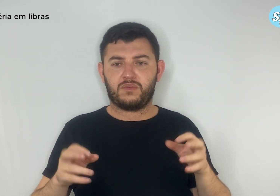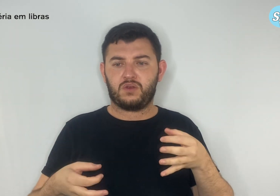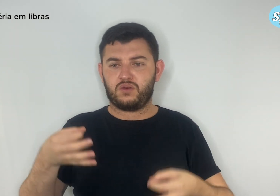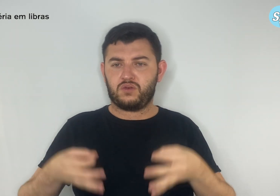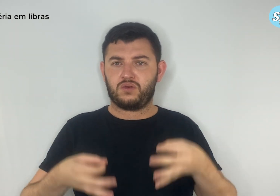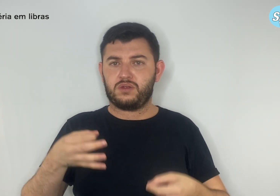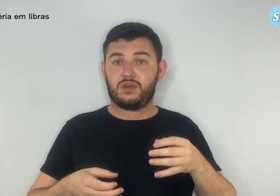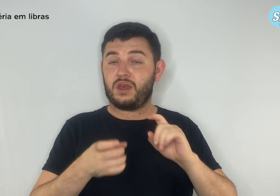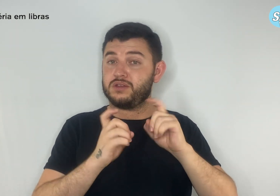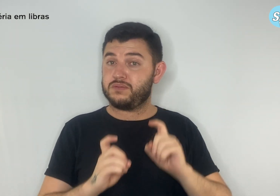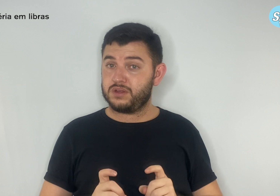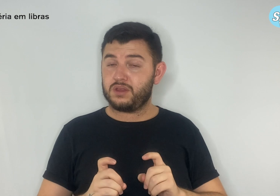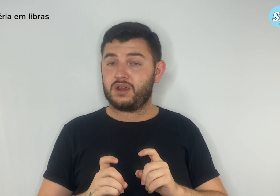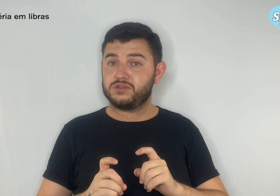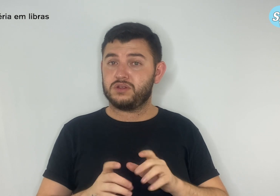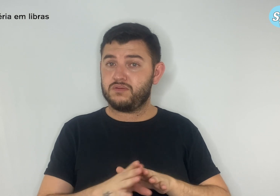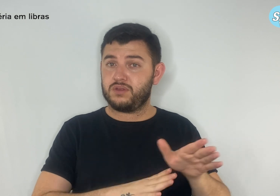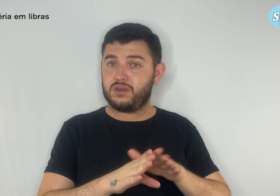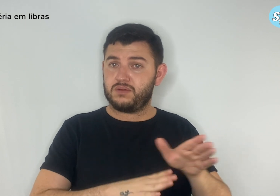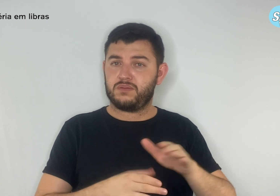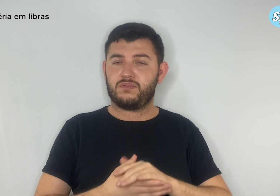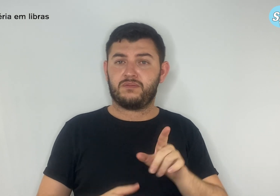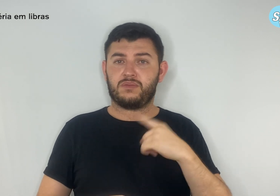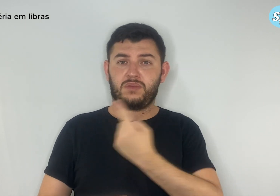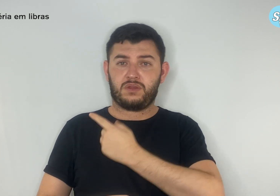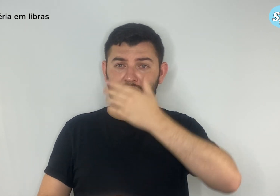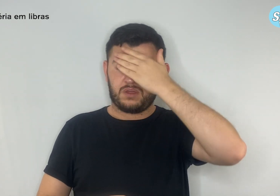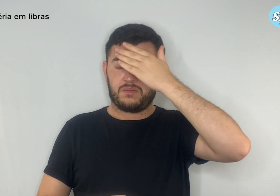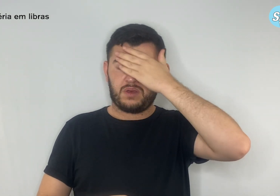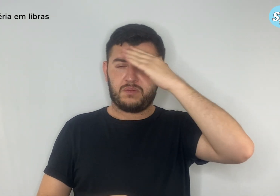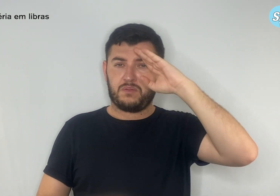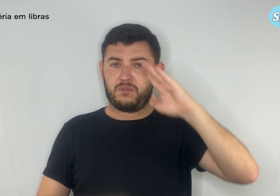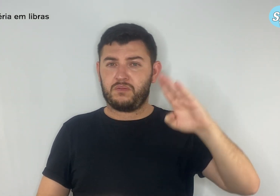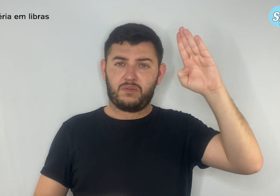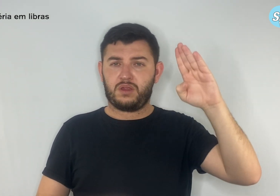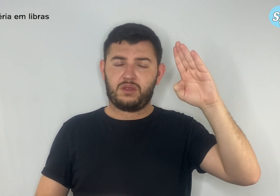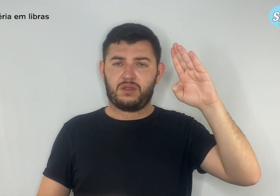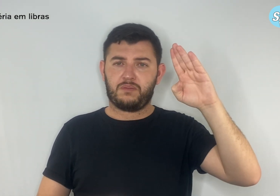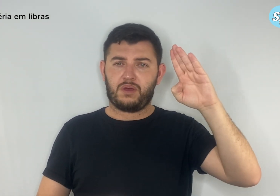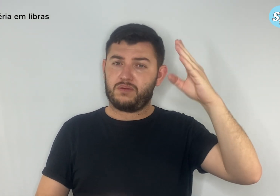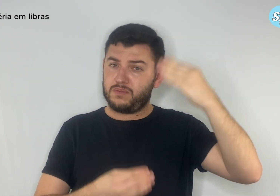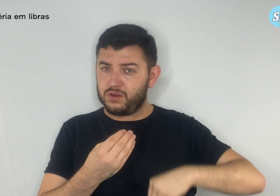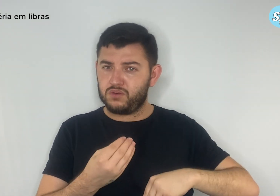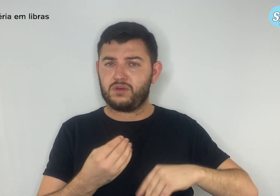administrativos. Sabemos que os principais alvos da violência são mulheres,